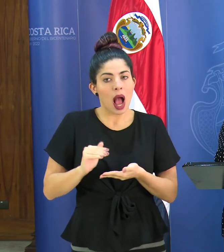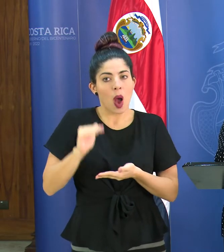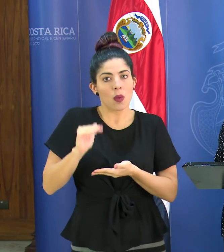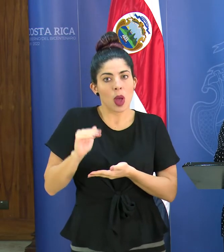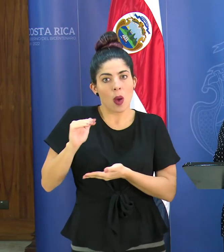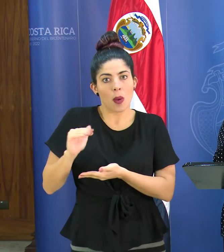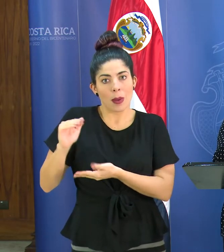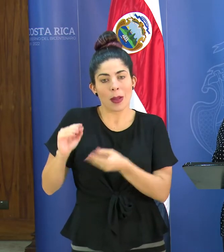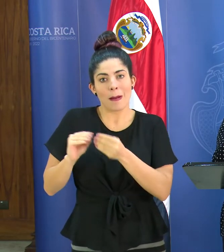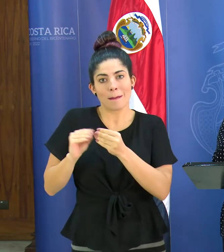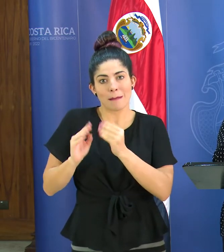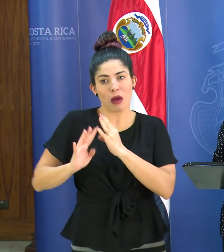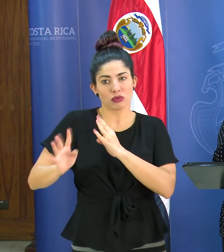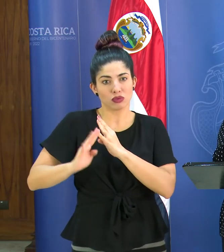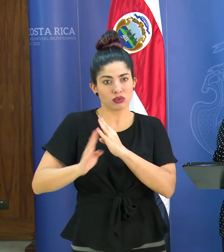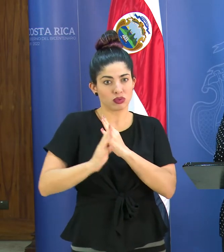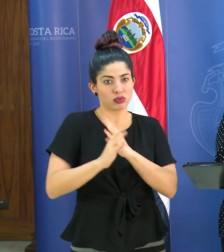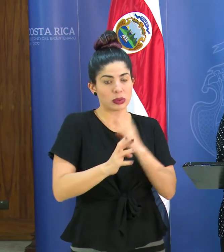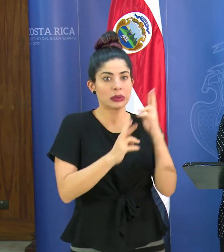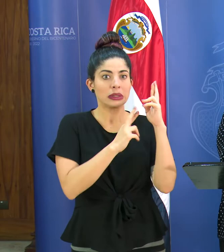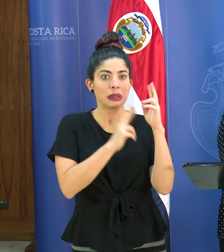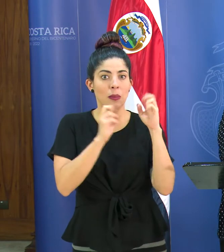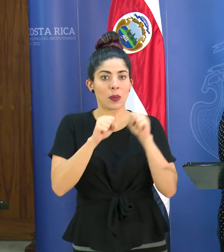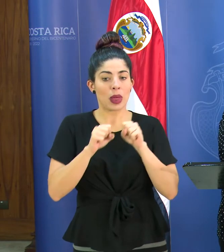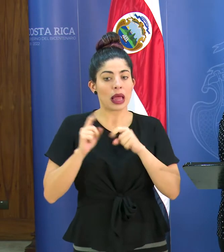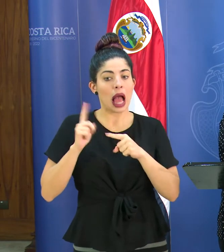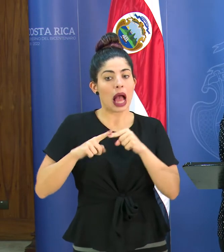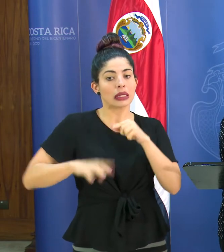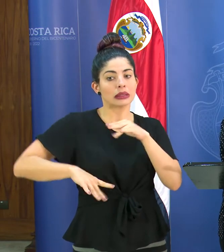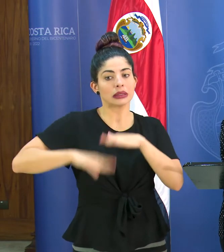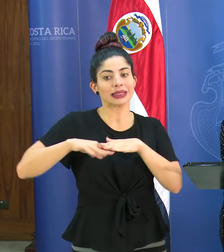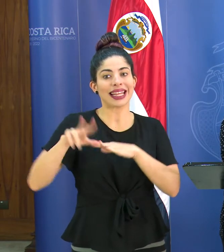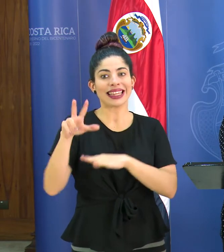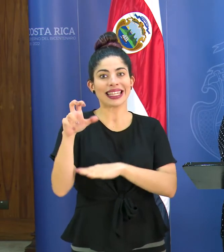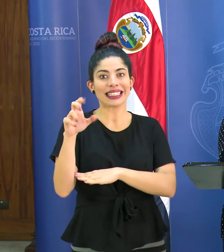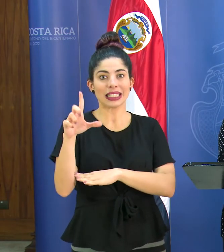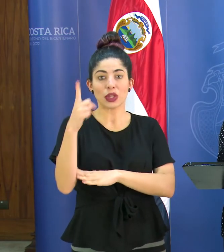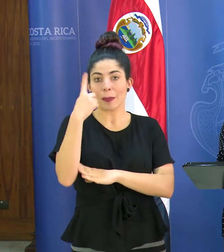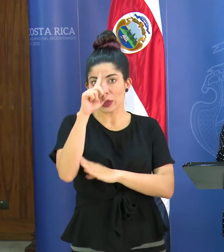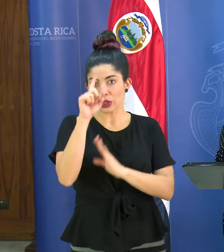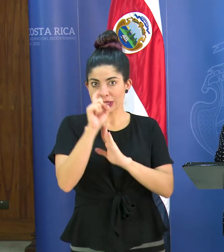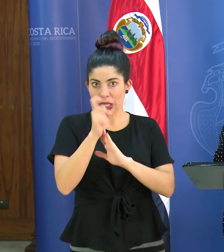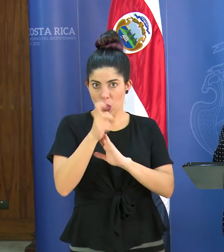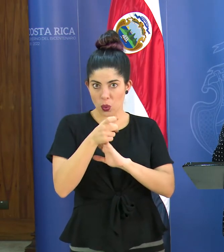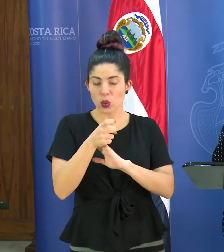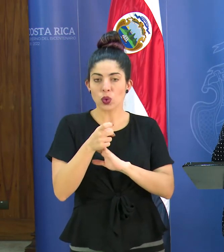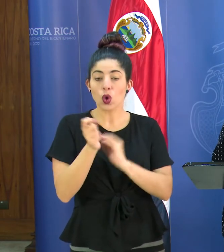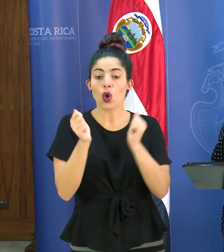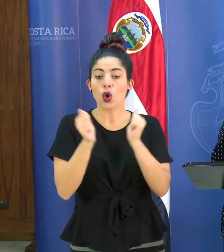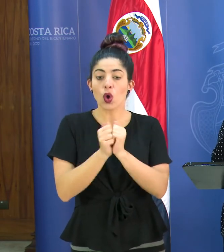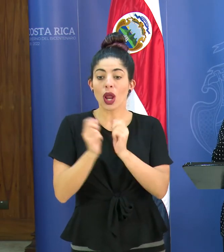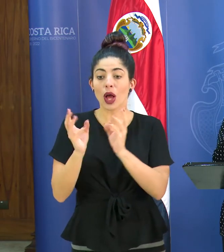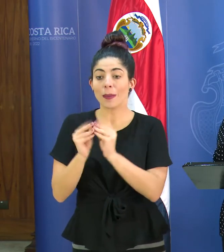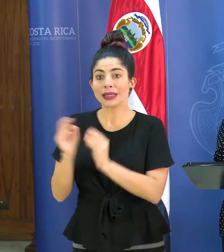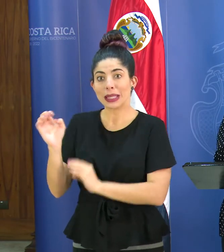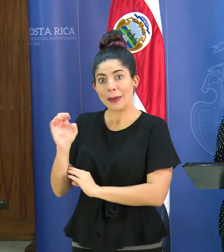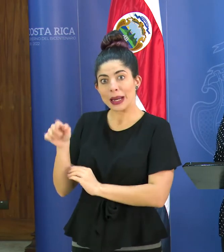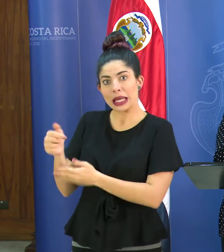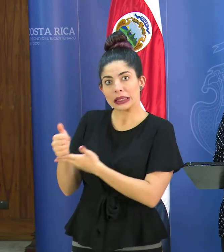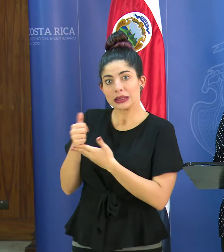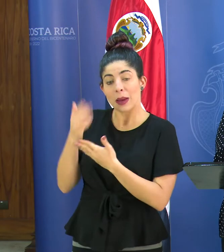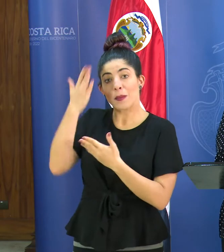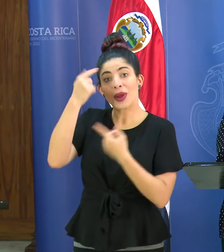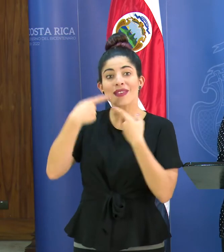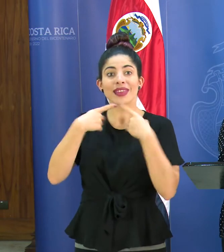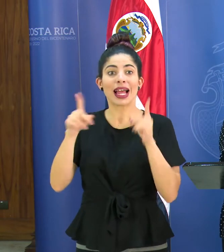mayor caudal esperando poder llegar hasta 300 litros por segundo con la comisión de emergencia y dado que se